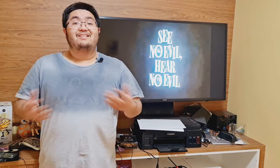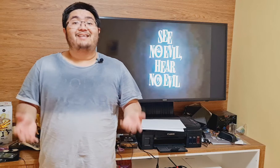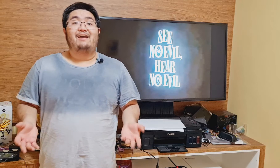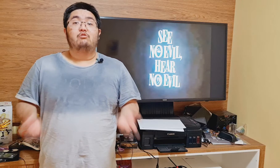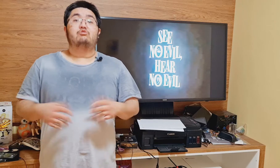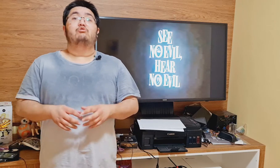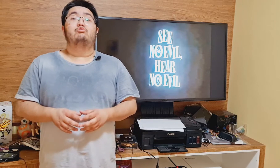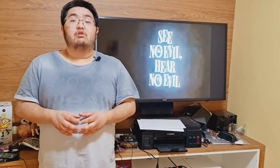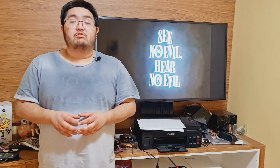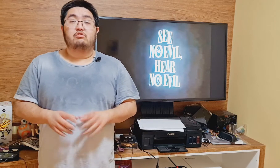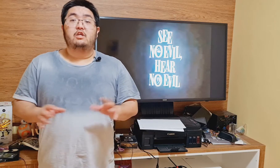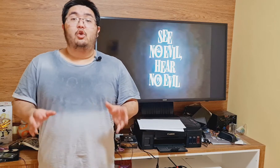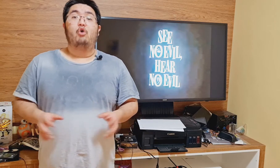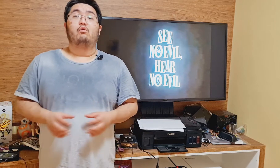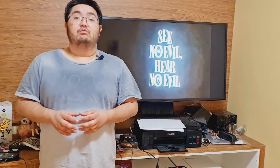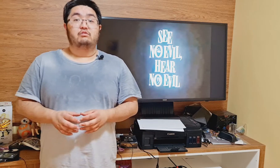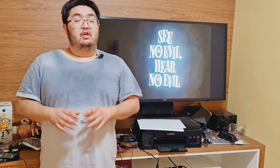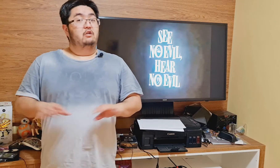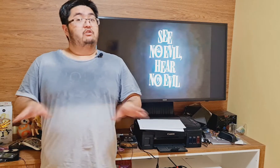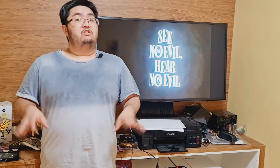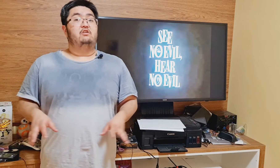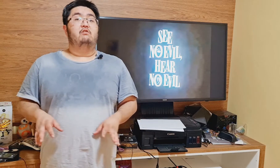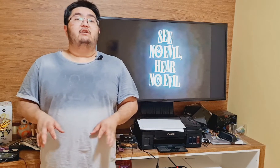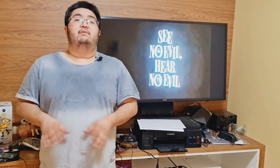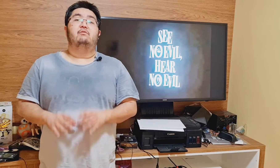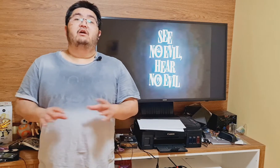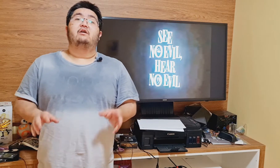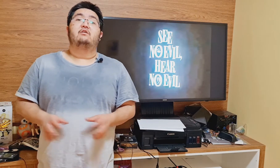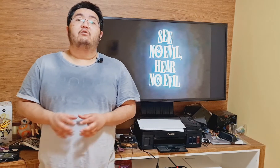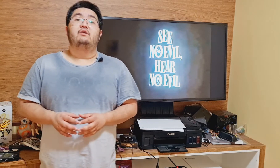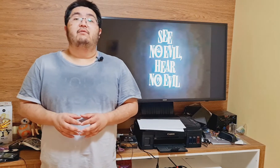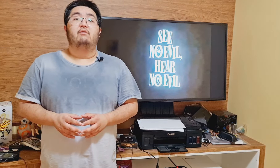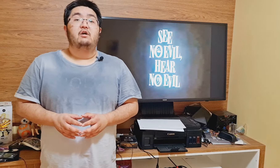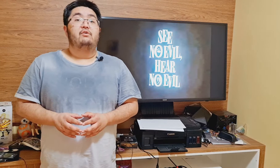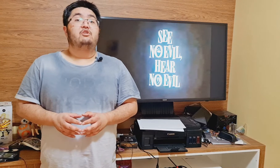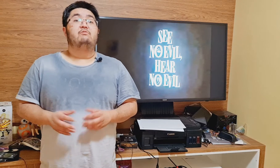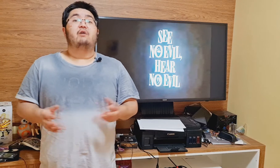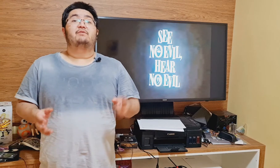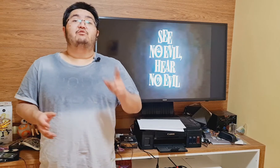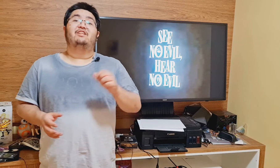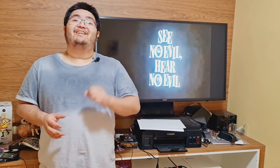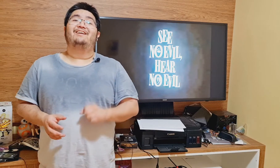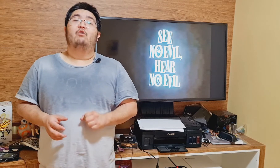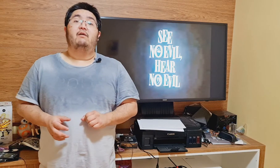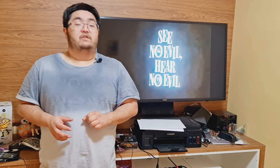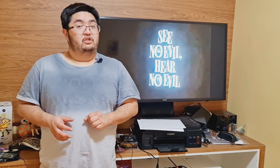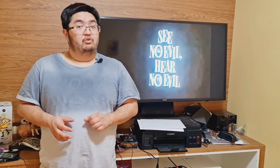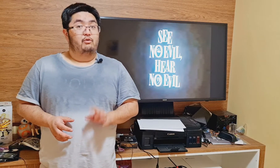Cegos, surdos e loucos. See No Evil, Hear No Evil. Filme de 1989, dirigido por